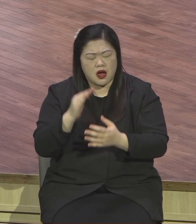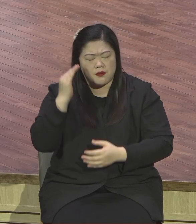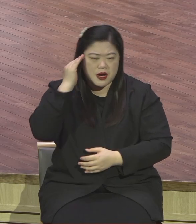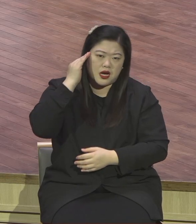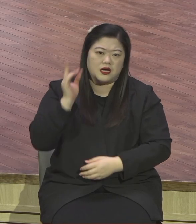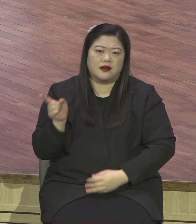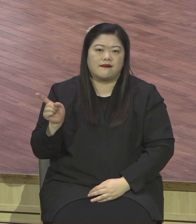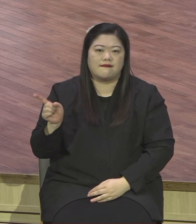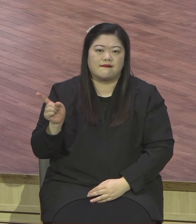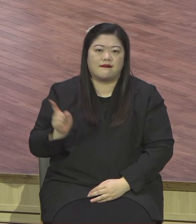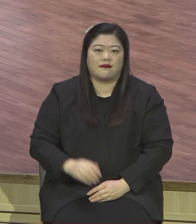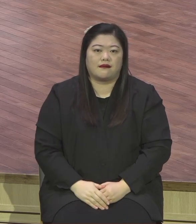붙잡으라고 말씀하십니까?